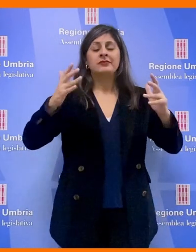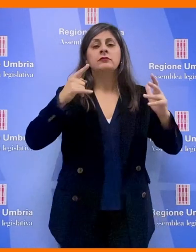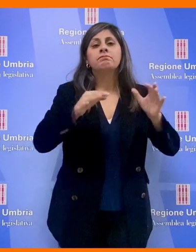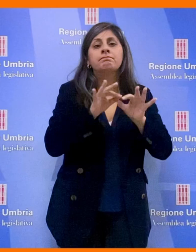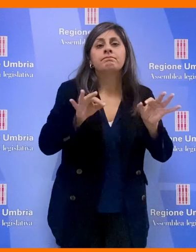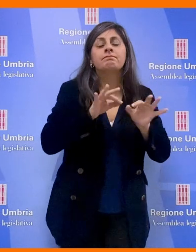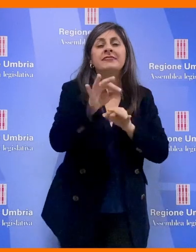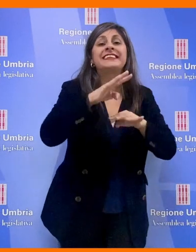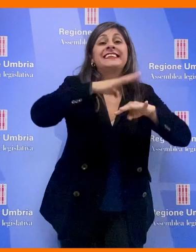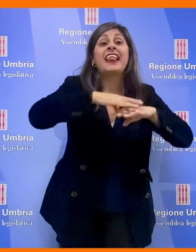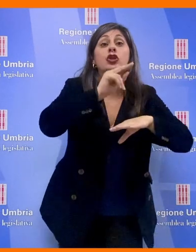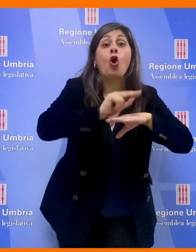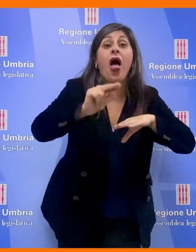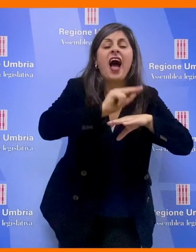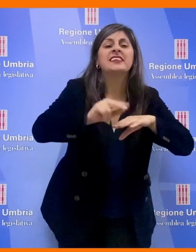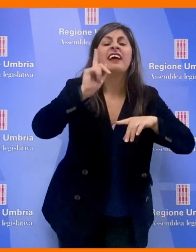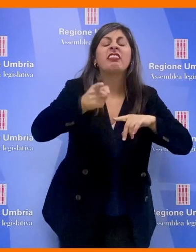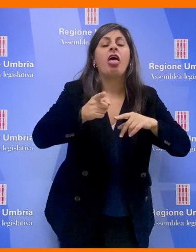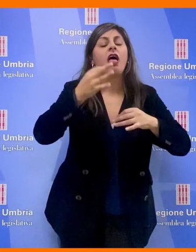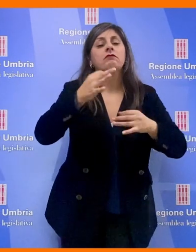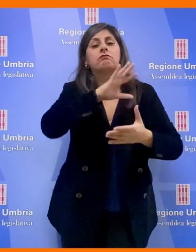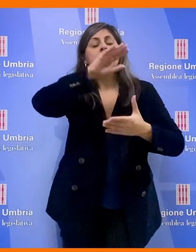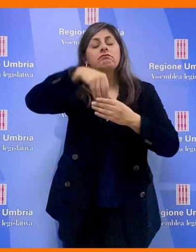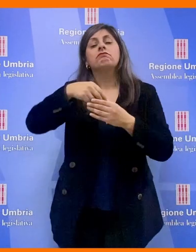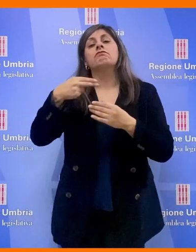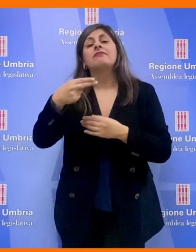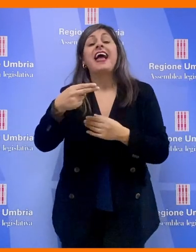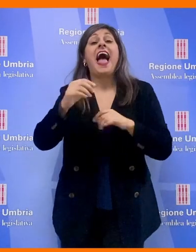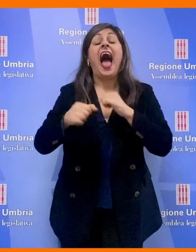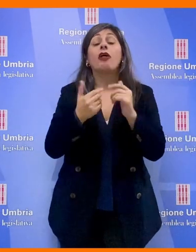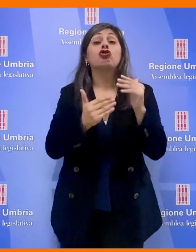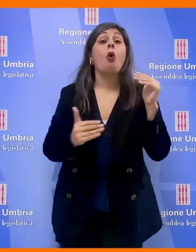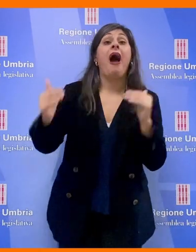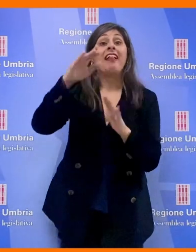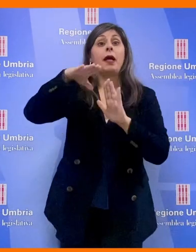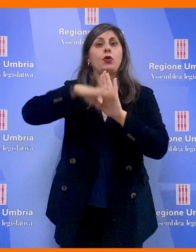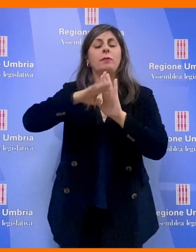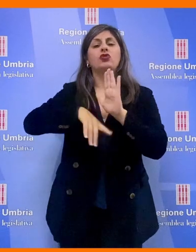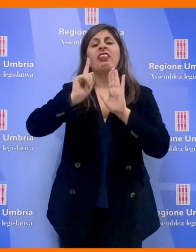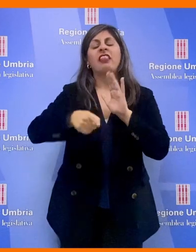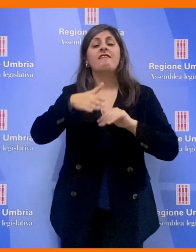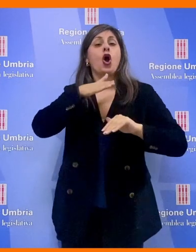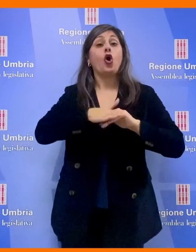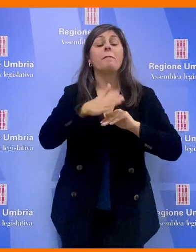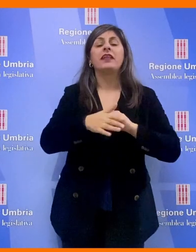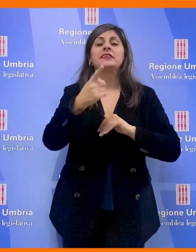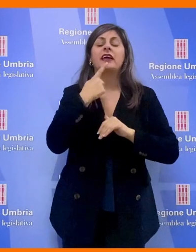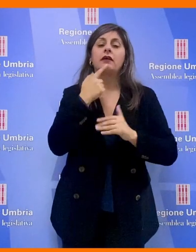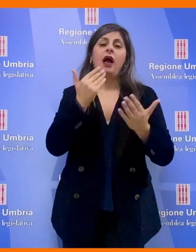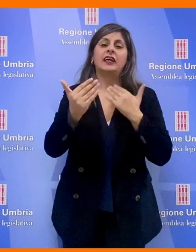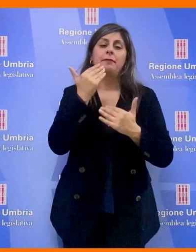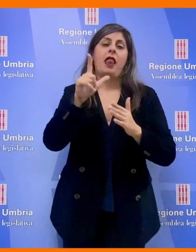sia considerato atto di alta programmazione quindi torni ad essere di competenza dell'assemblea